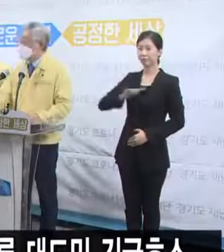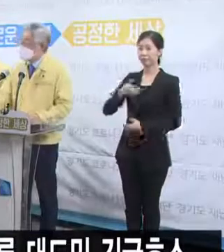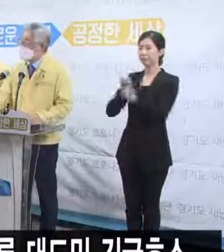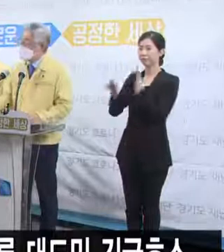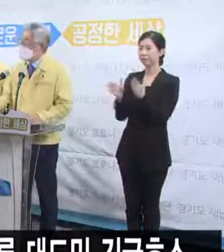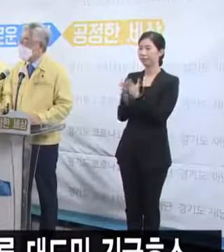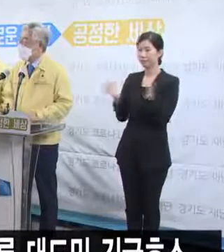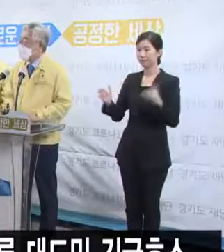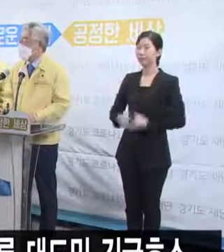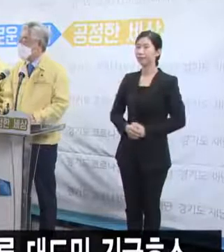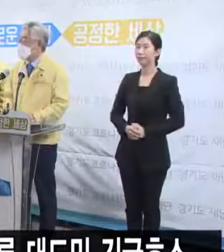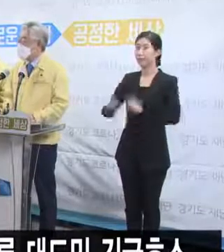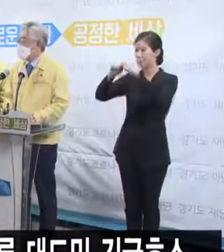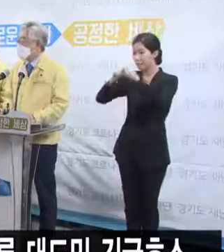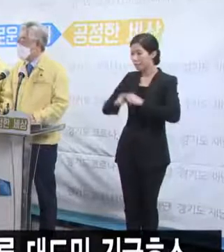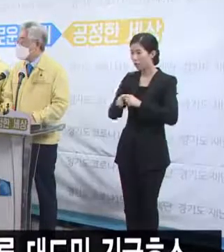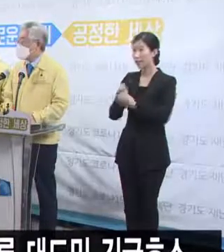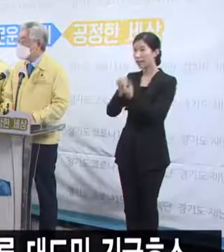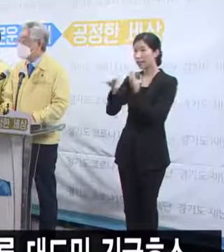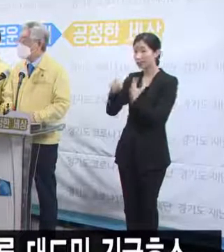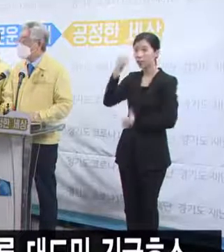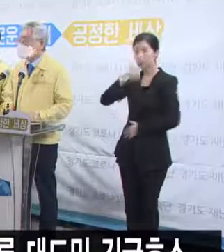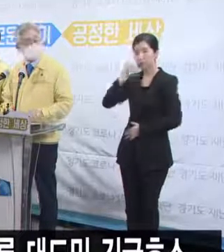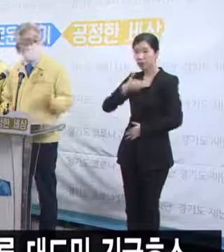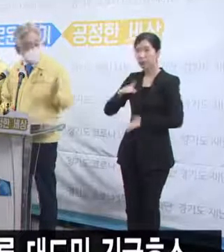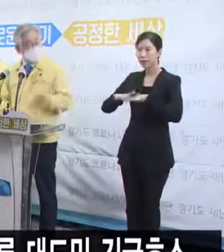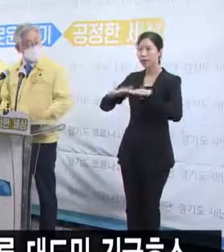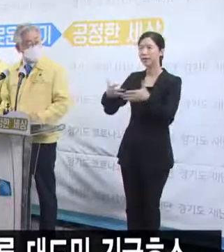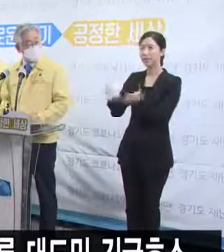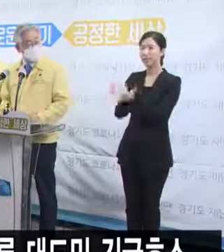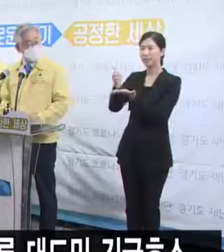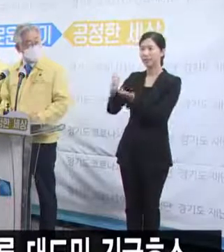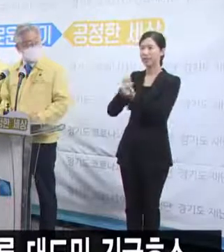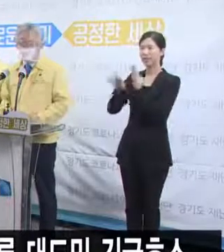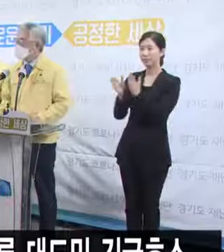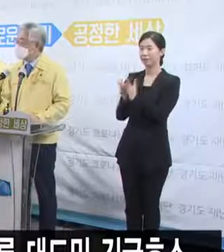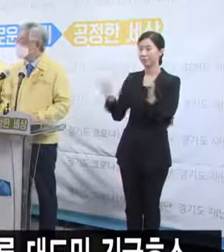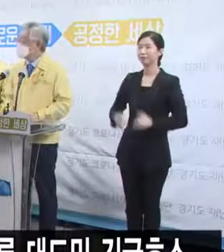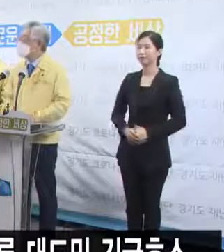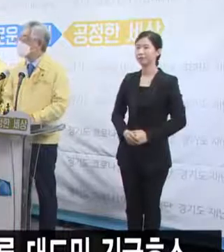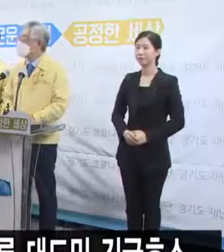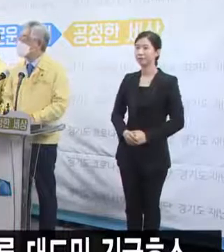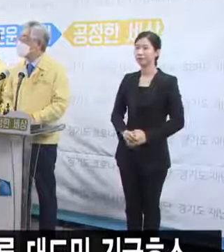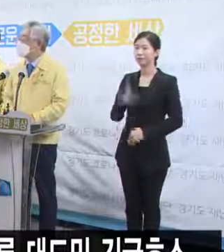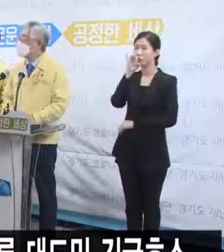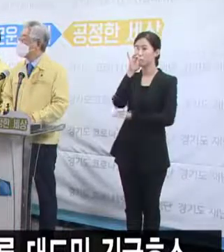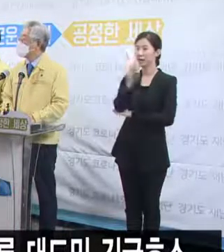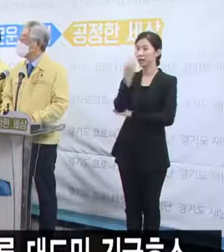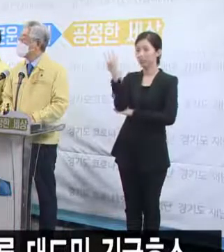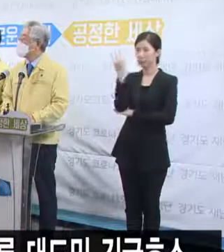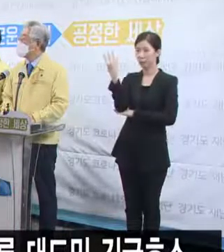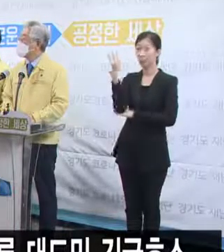세부적인 것은 우리 대책단장께서 해주시겠고요. 중앙일보 채무란지학께서